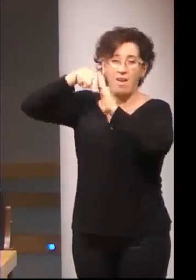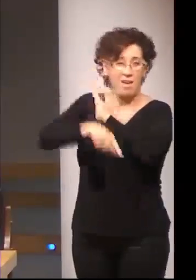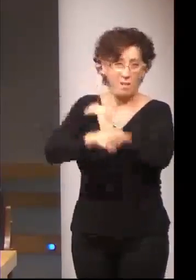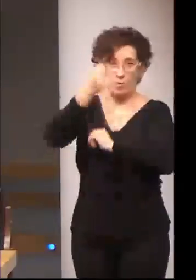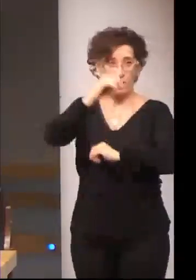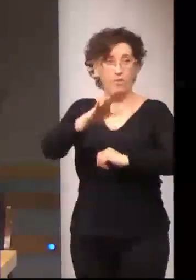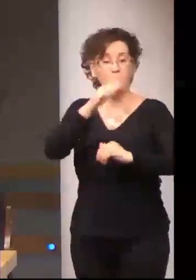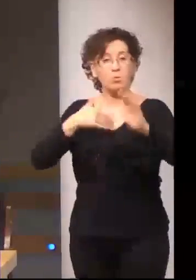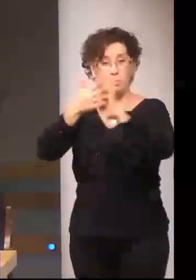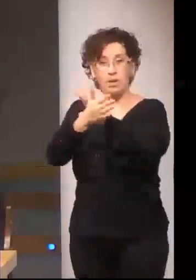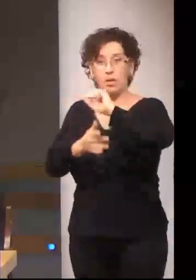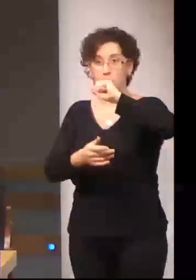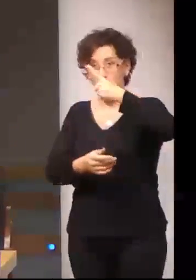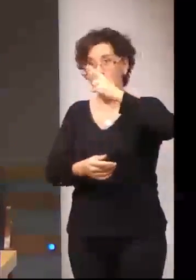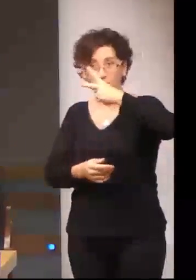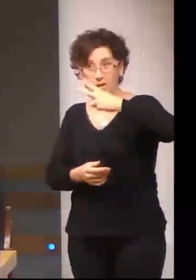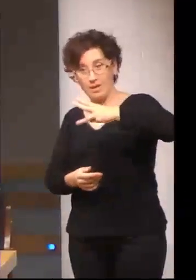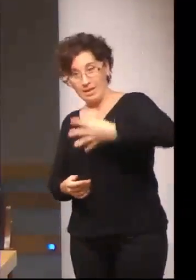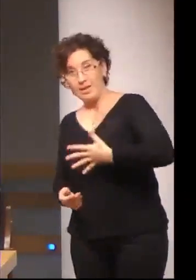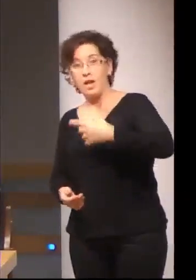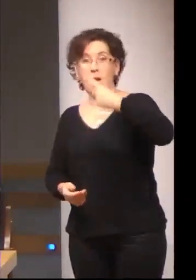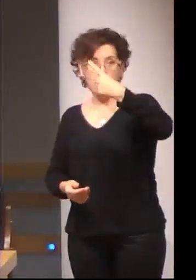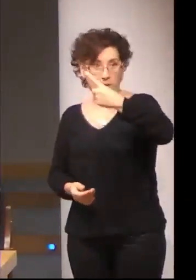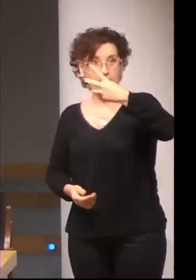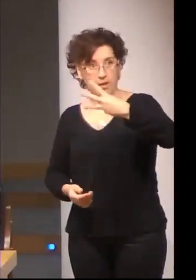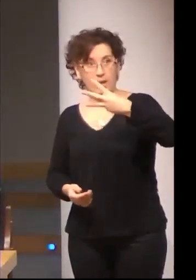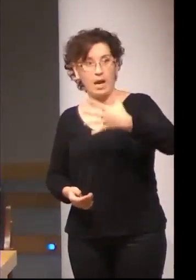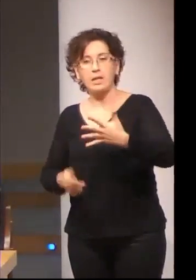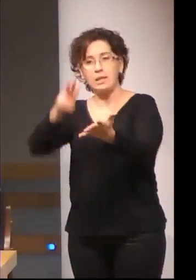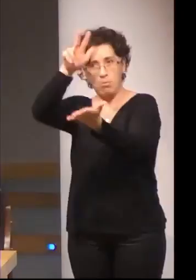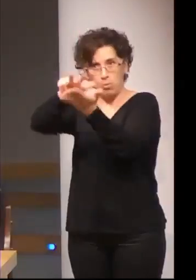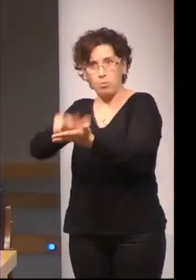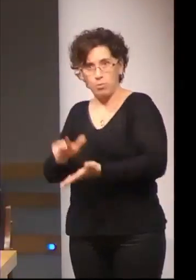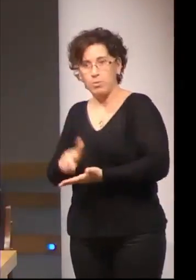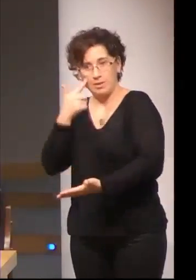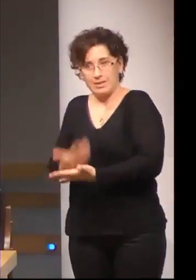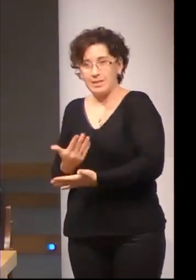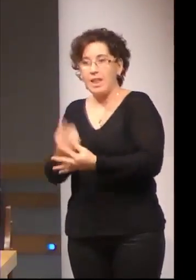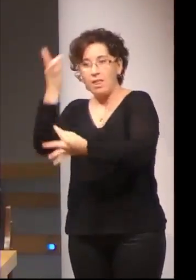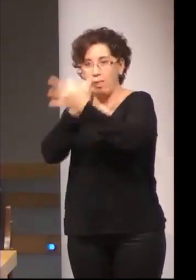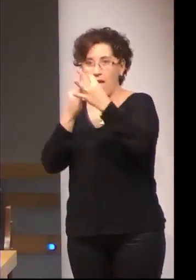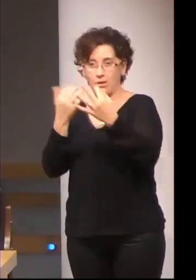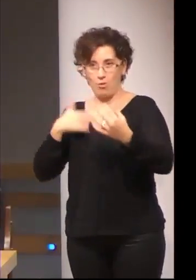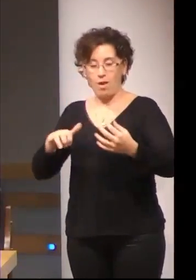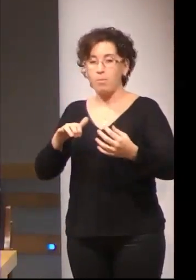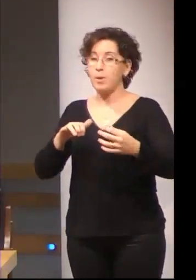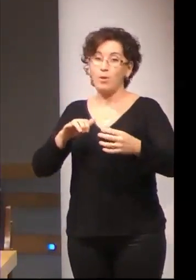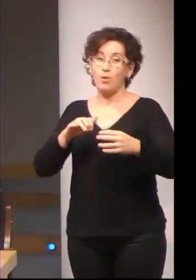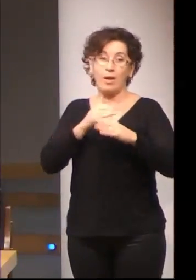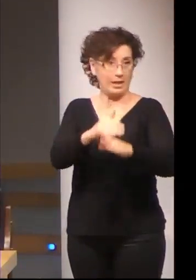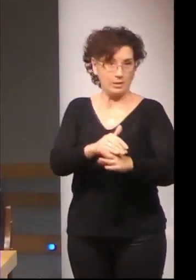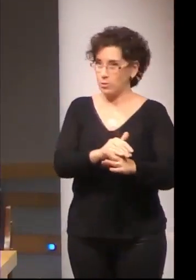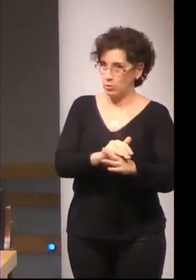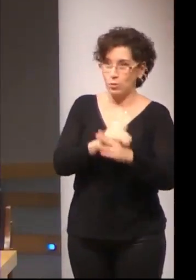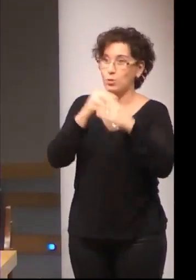quinta están totalmente validadas las otras no pero si es interesante referenciar